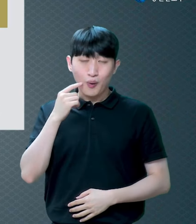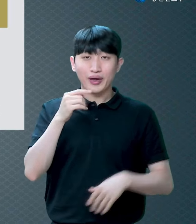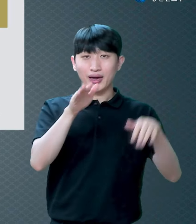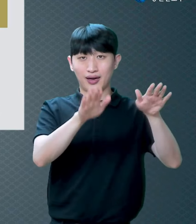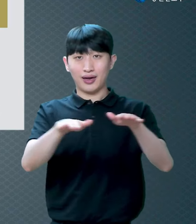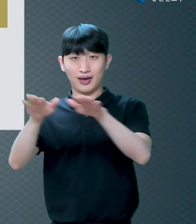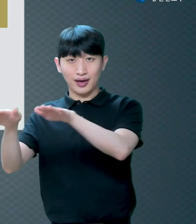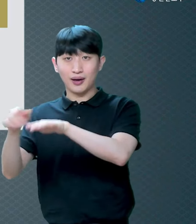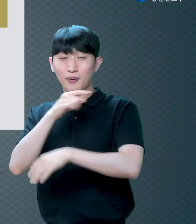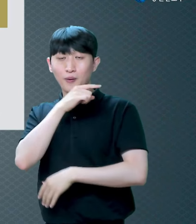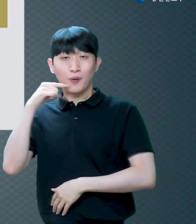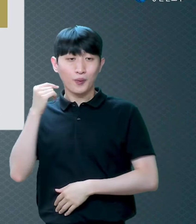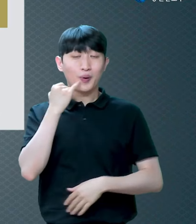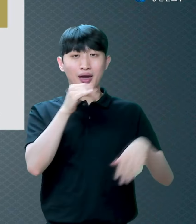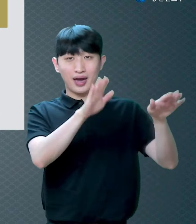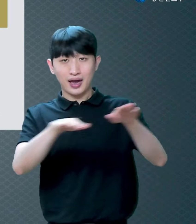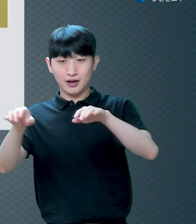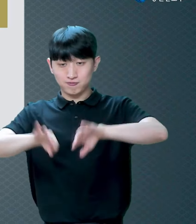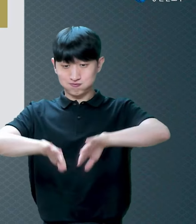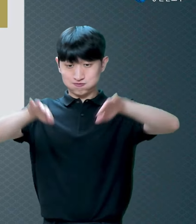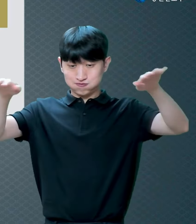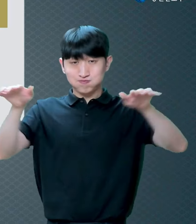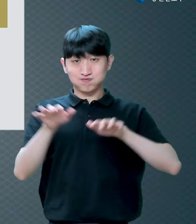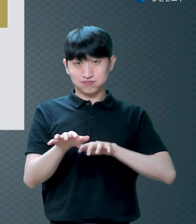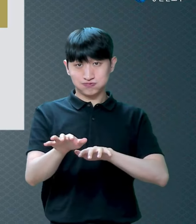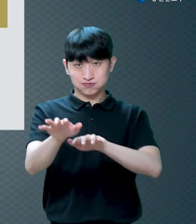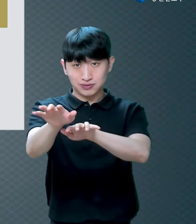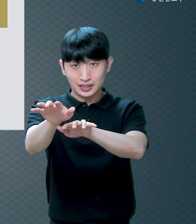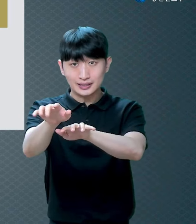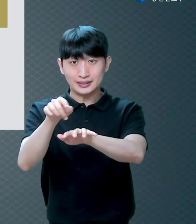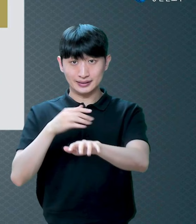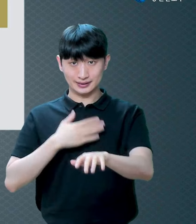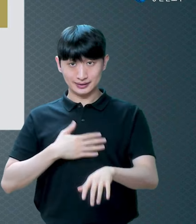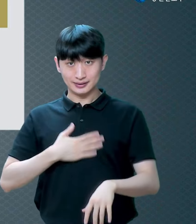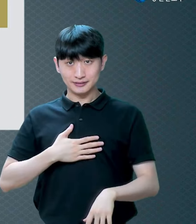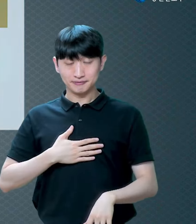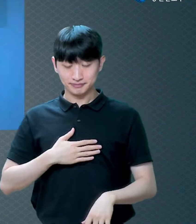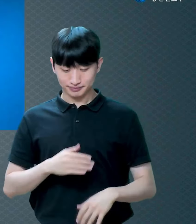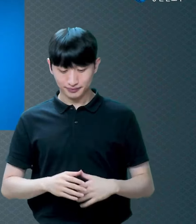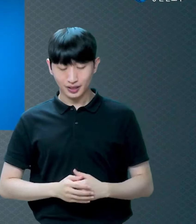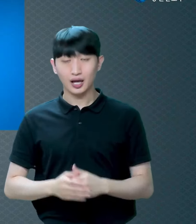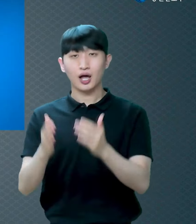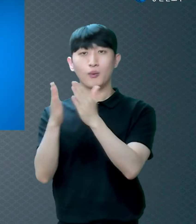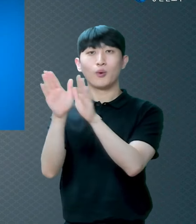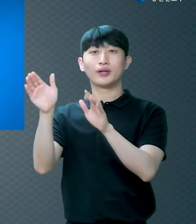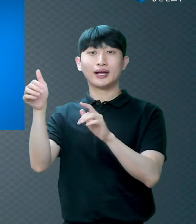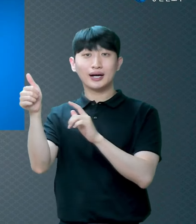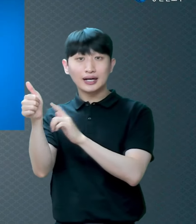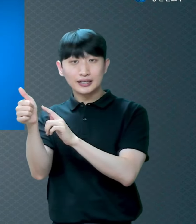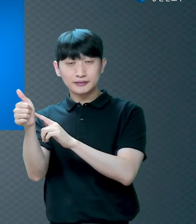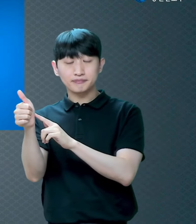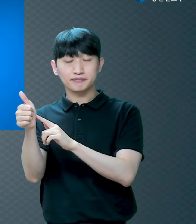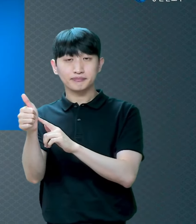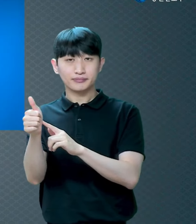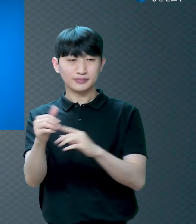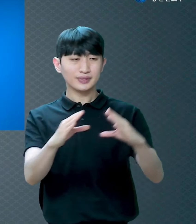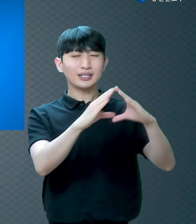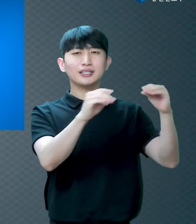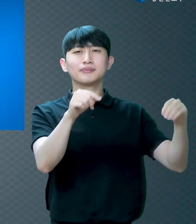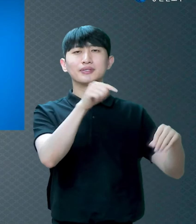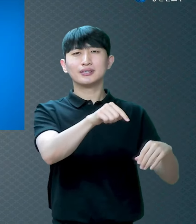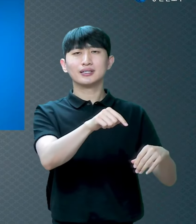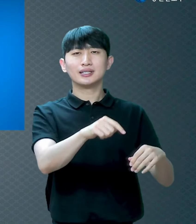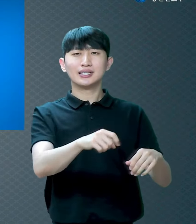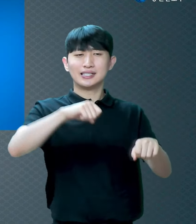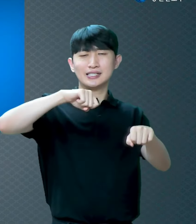모세가 이집트에 열 가지 재앙을 내리는데 첫 번째 재앙부터